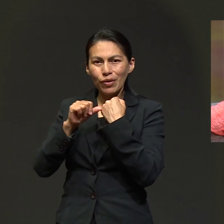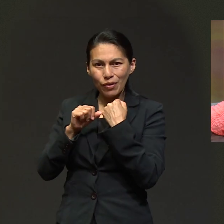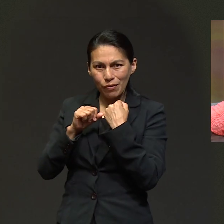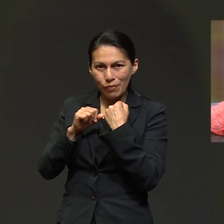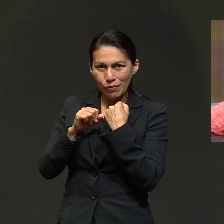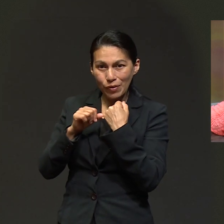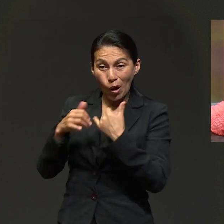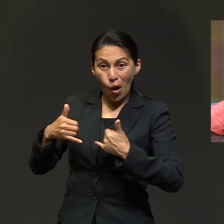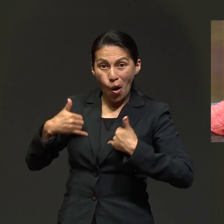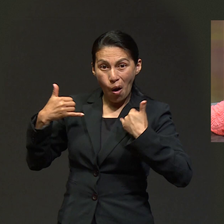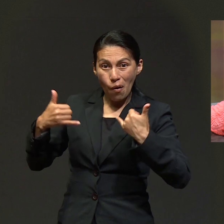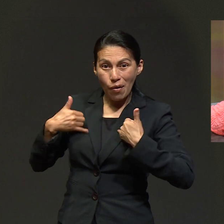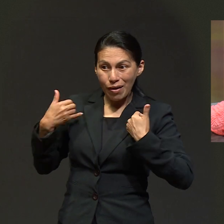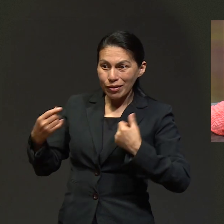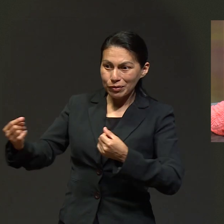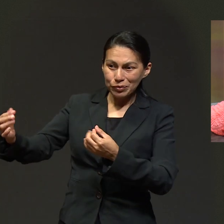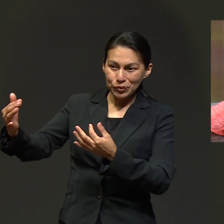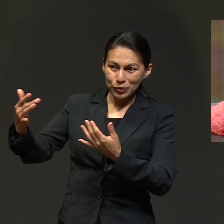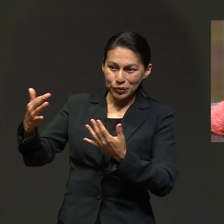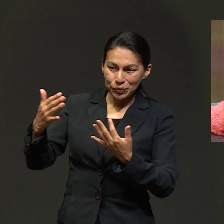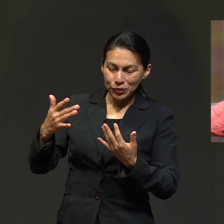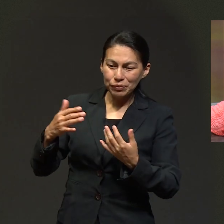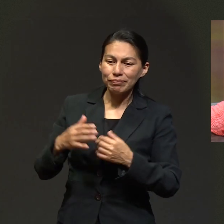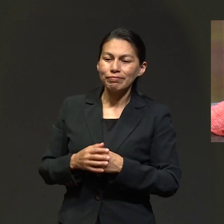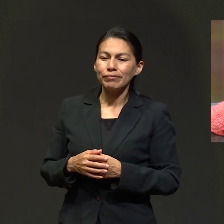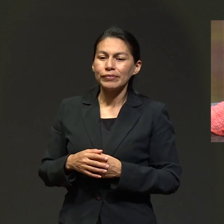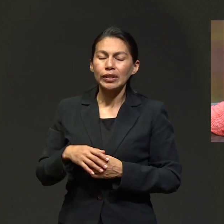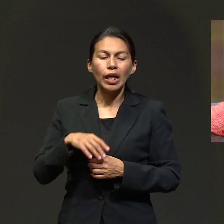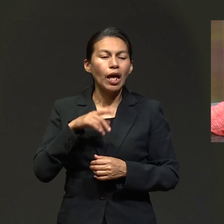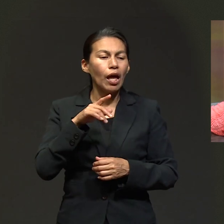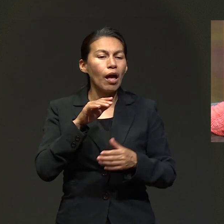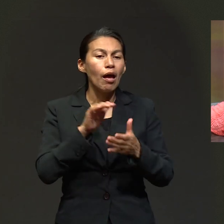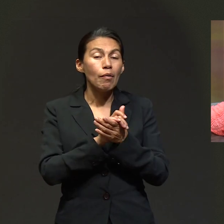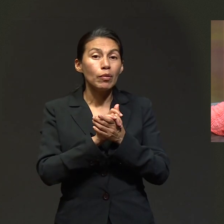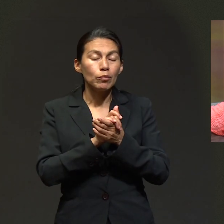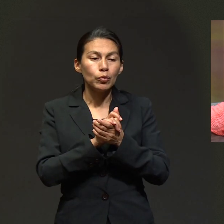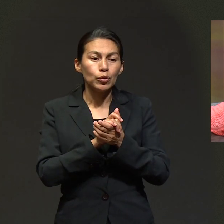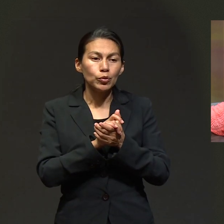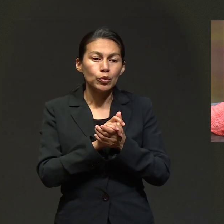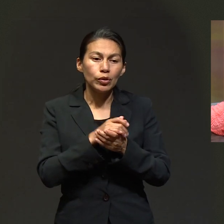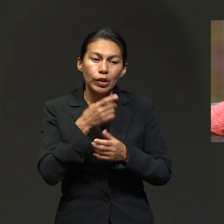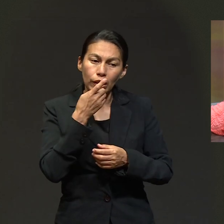que me había operado. Pero con muchos muchachos. Y le dice a mi esposo,